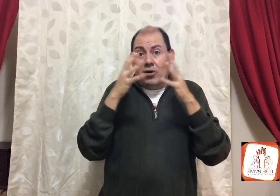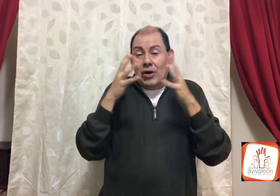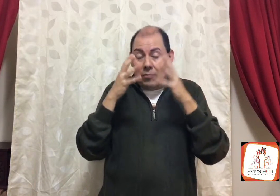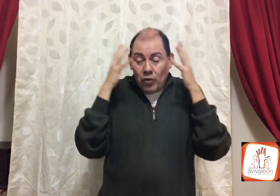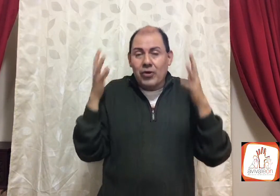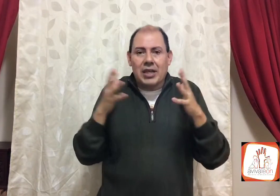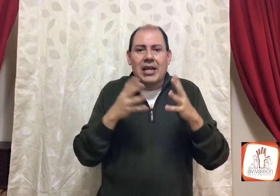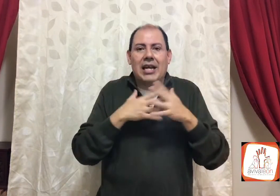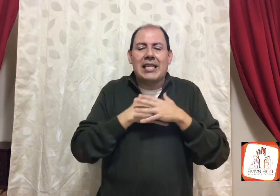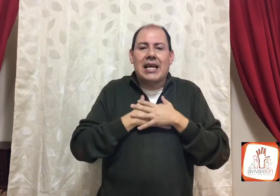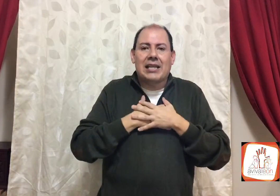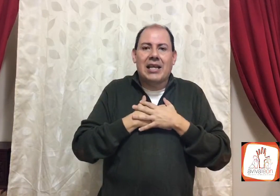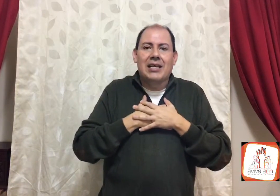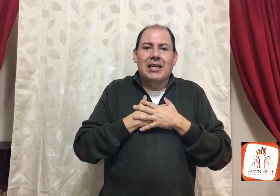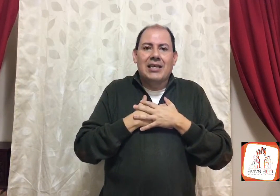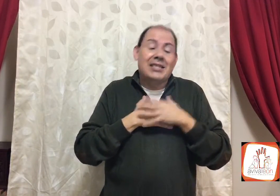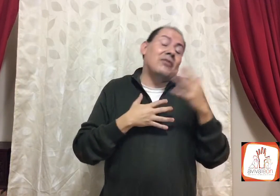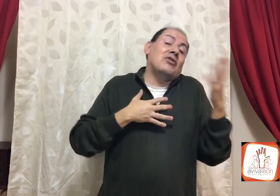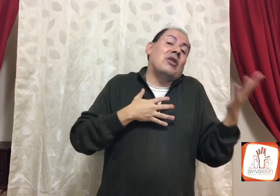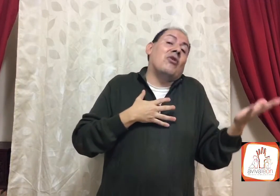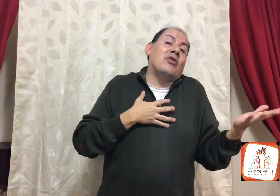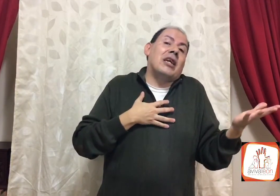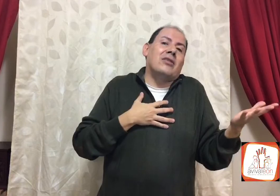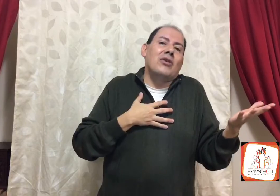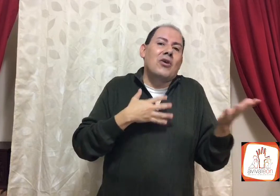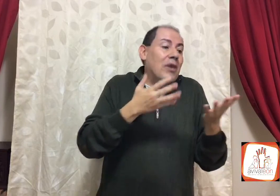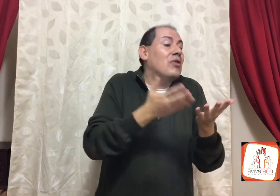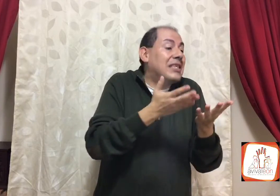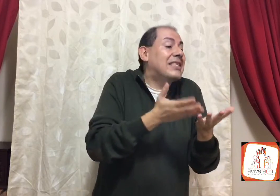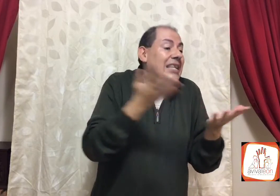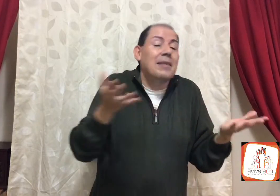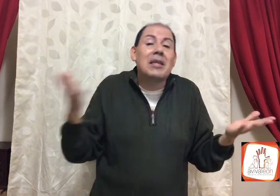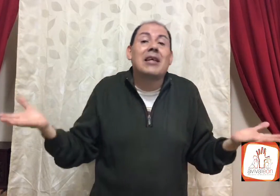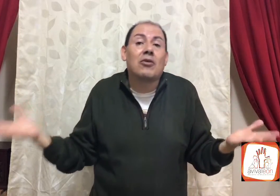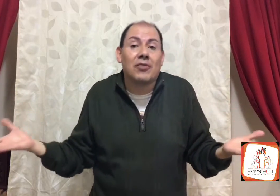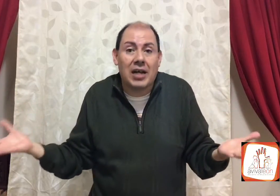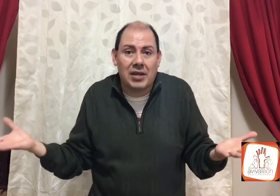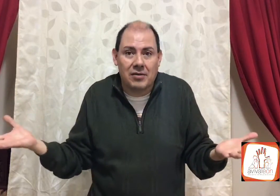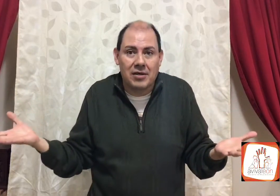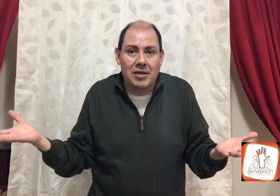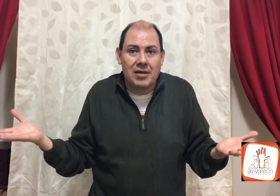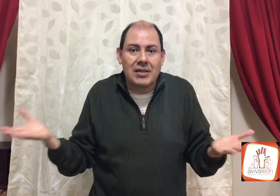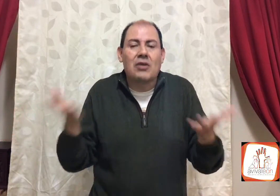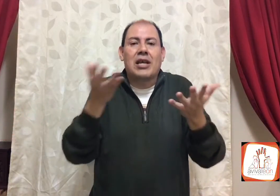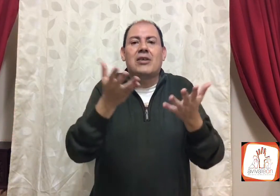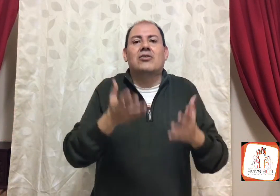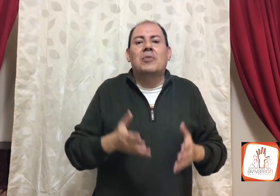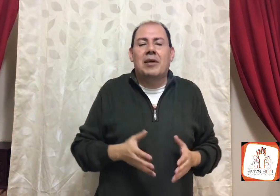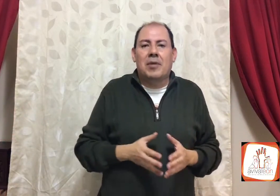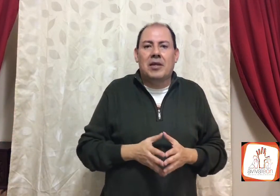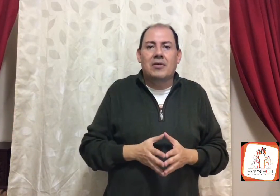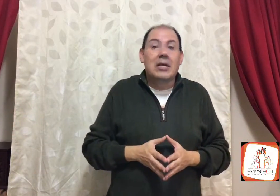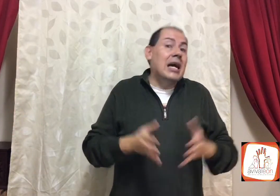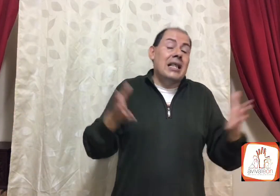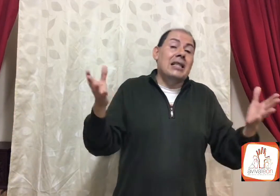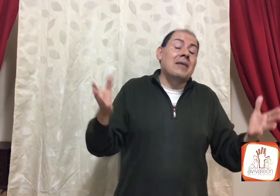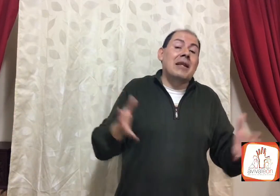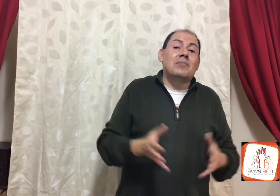el mundo quiere engañarte, diciendo esto es lo correcto, cuando es exactamente lo contrario, de lo que Dios hubiera pedido, a Danieva les